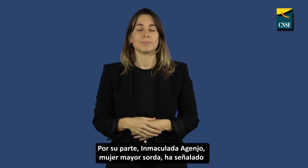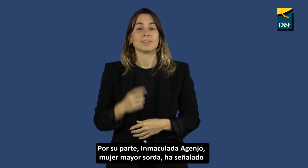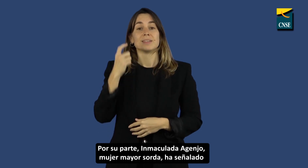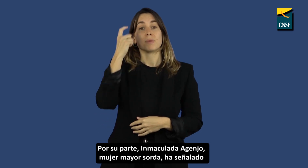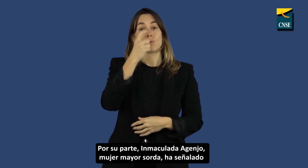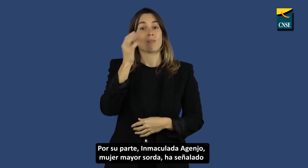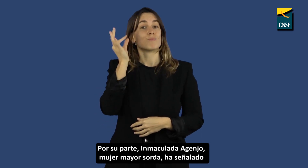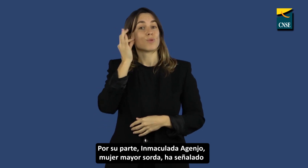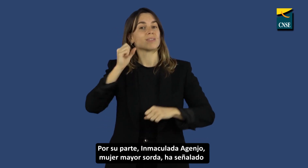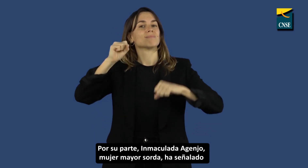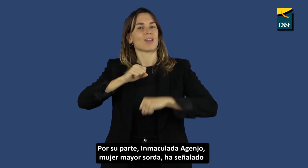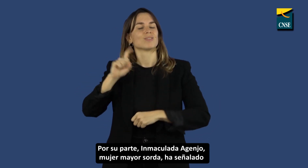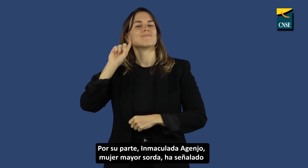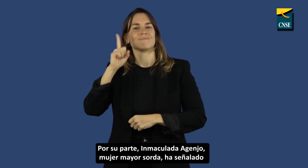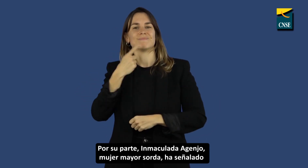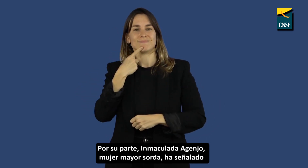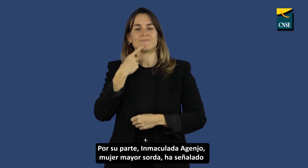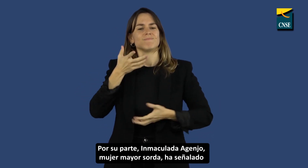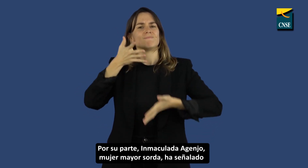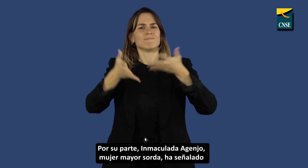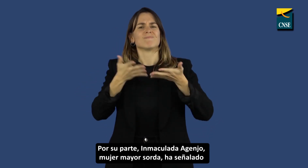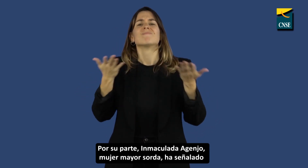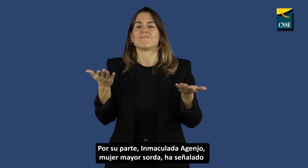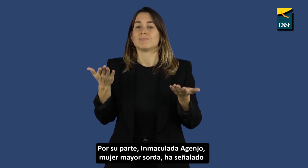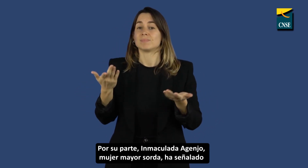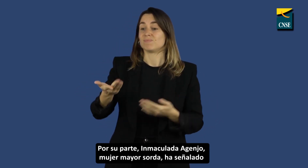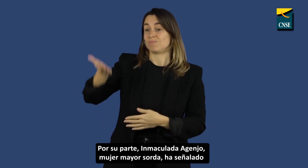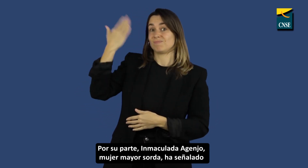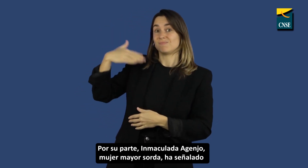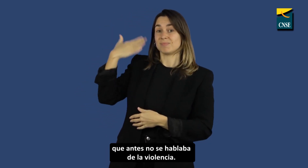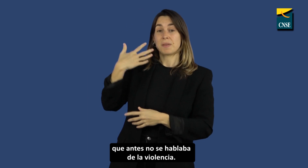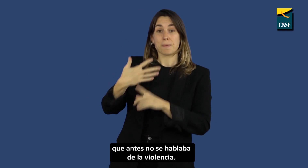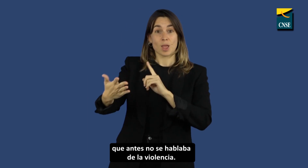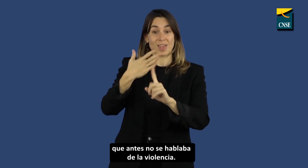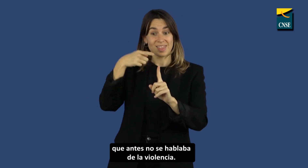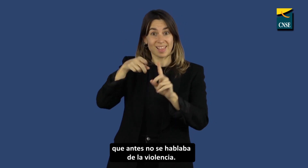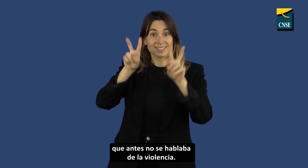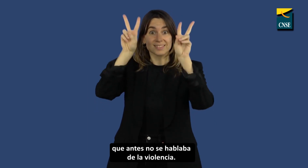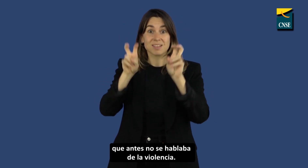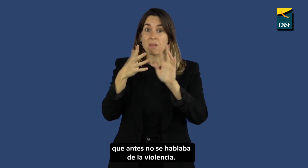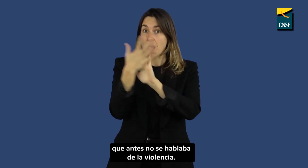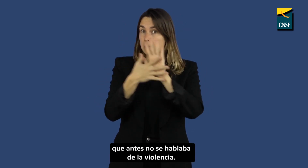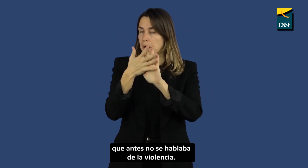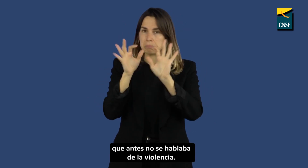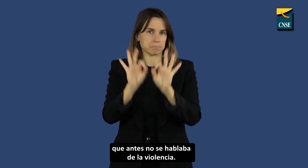Por su parte, Inmaculada Ajenjo, mujer mayor sorda, ha señalado que antes no se hablaba de la violencia.